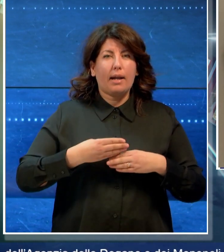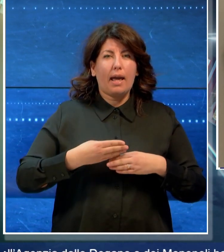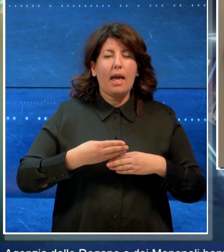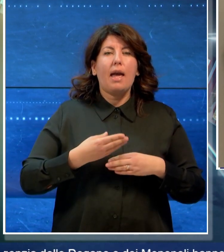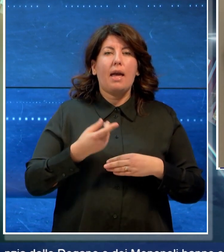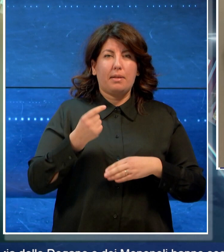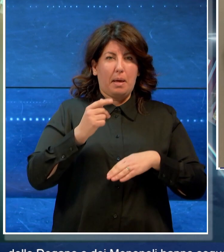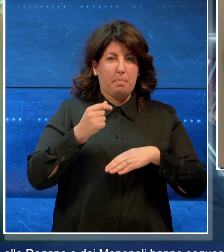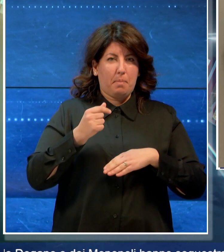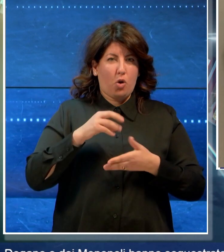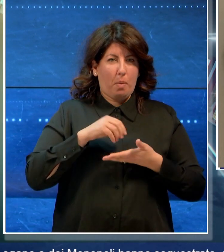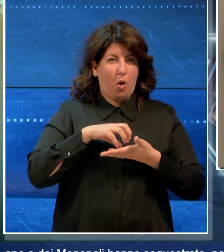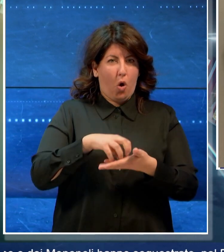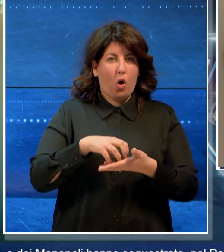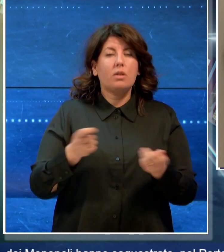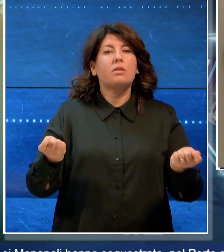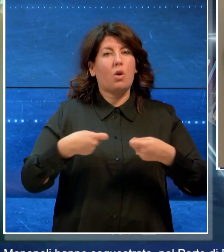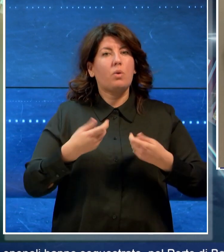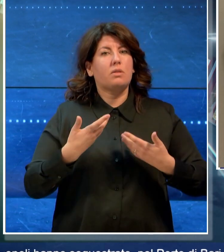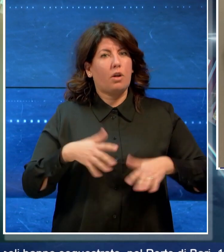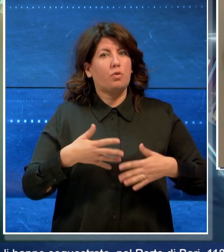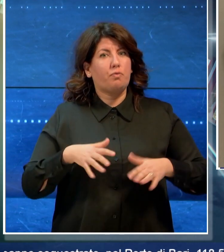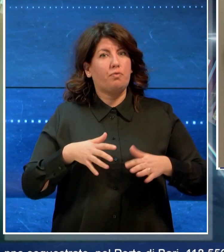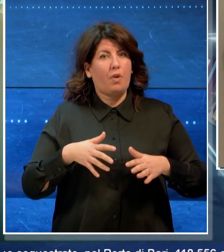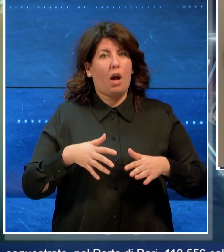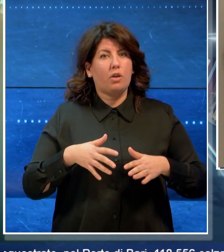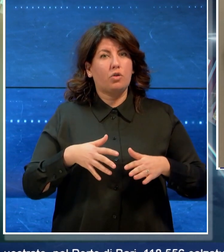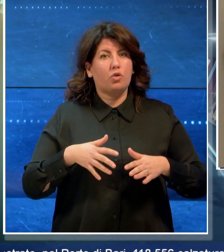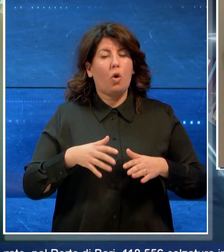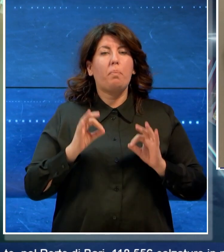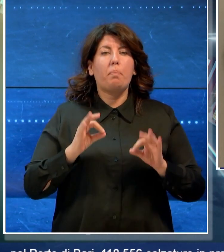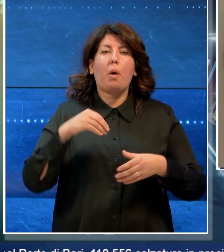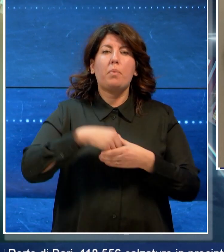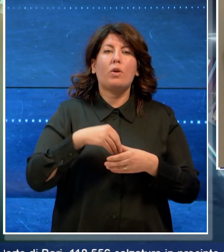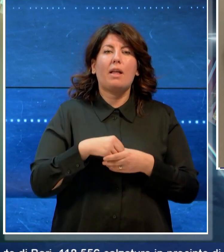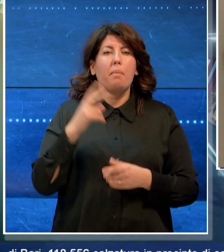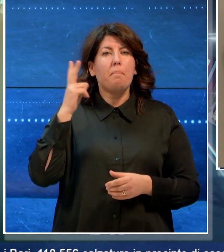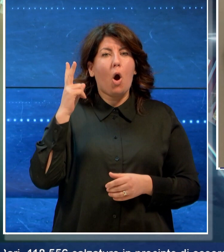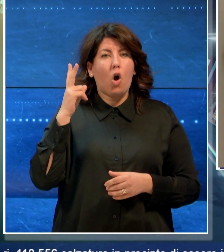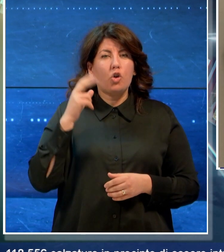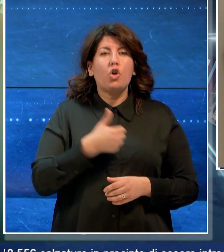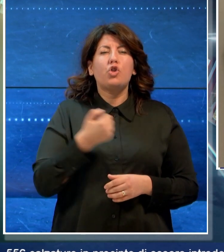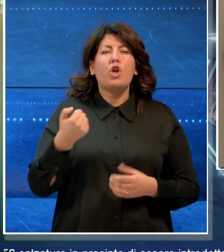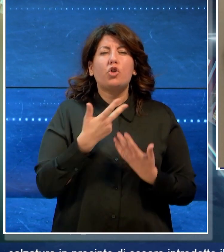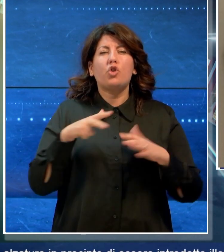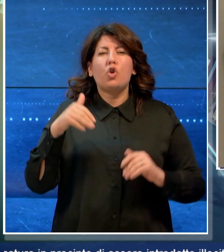Monopoli hanno sequestrato nel porto 118